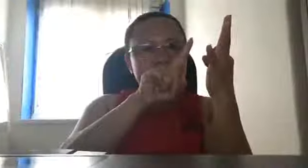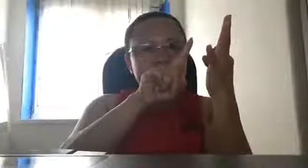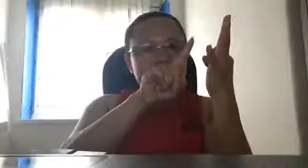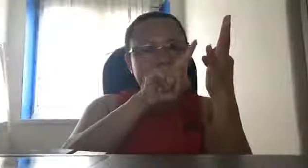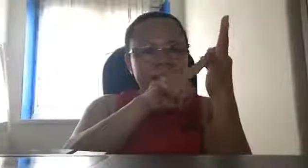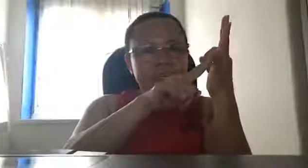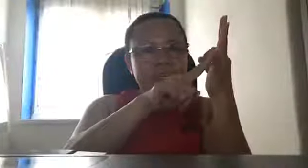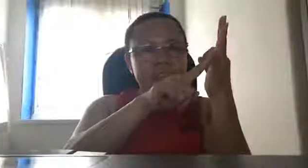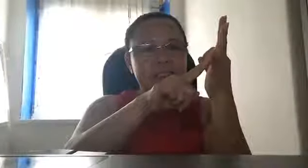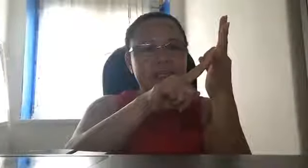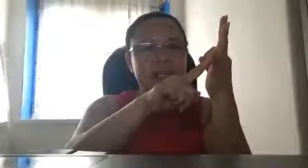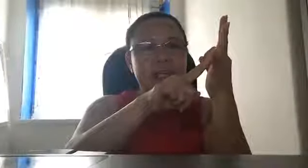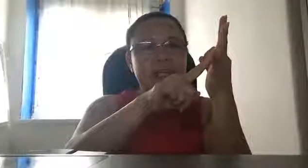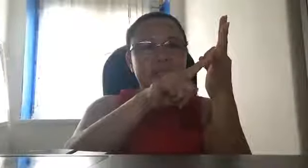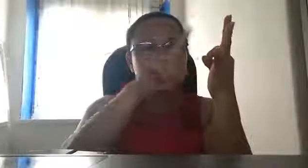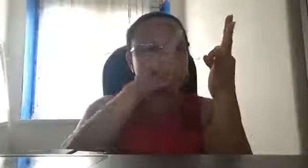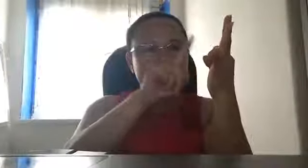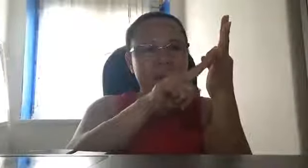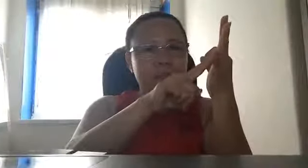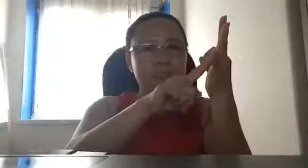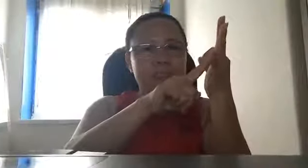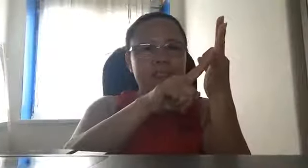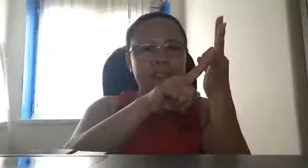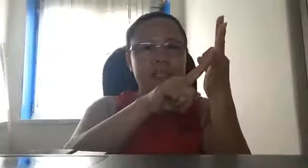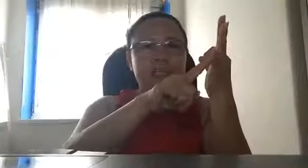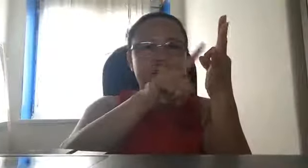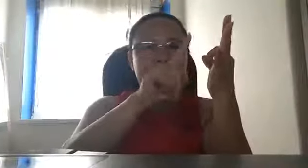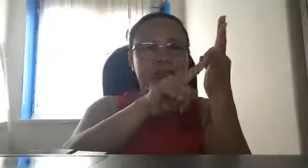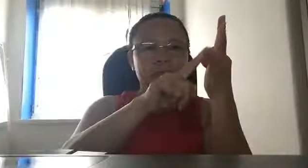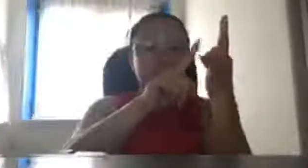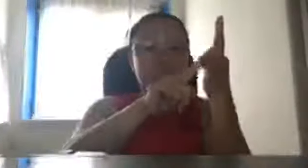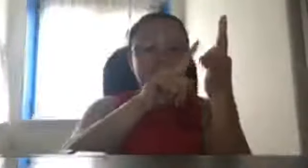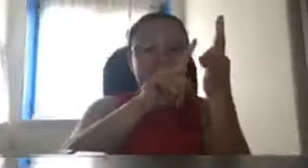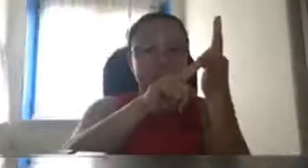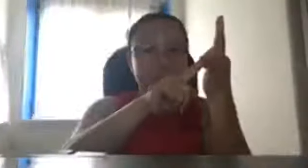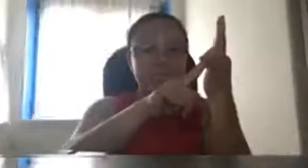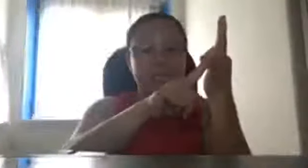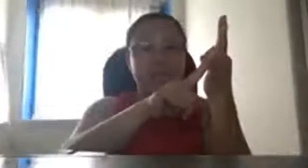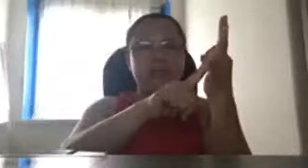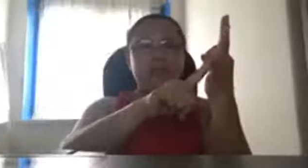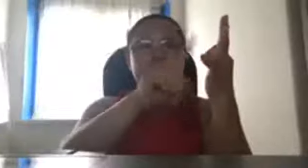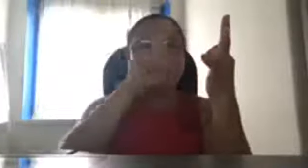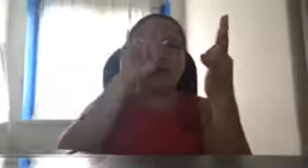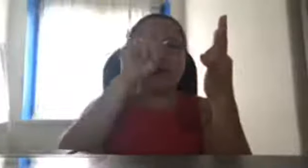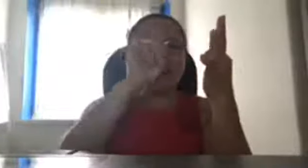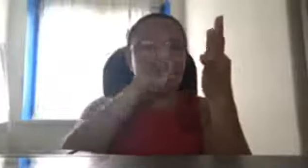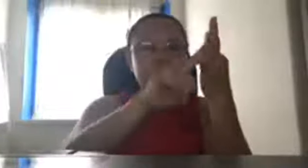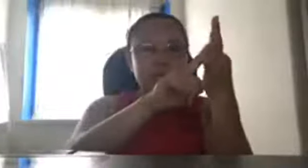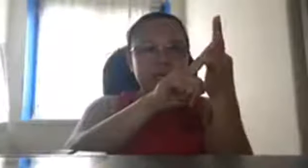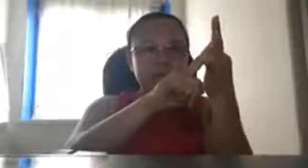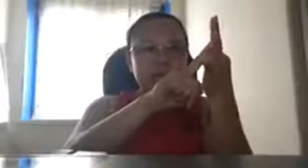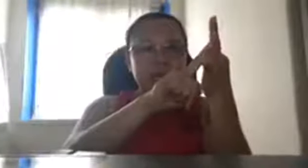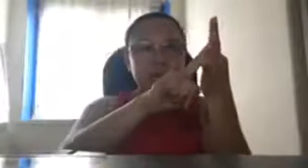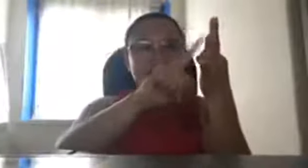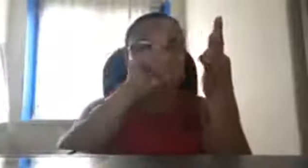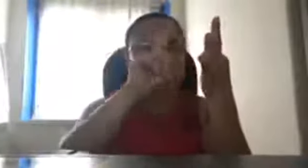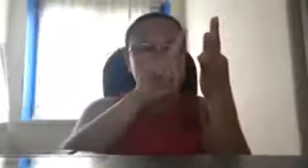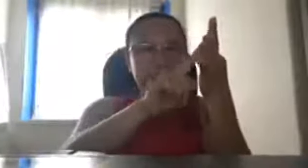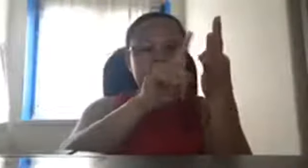illegal drugs na yan madali na po maditek kung mayroon tayong mga radar na yan yung mga MP na yan madali po yan